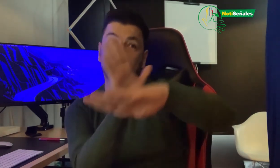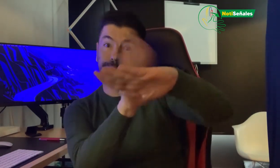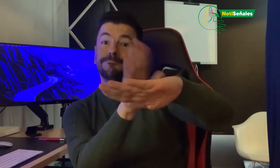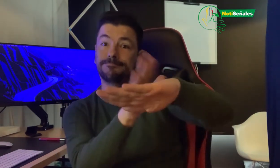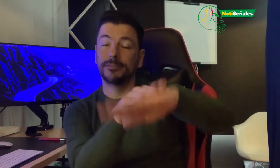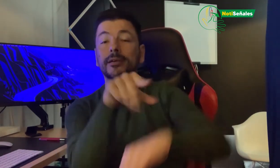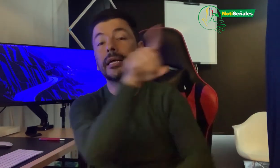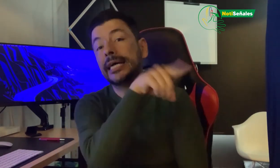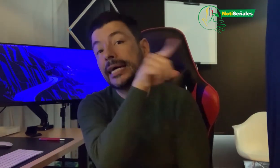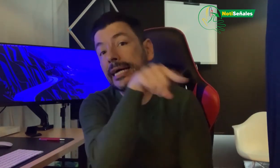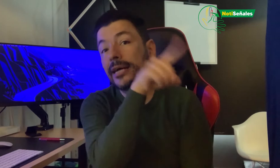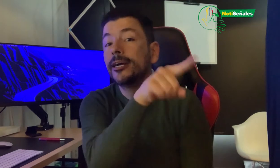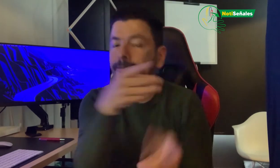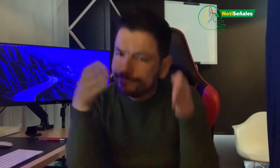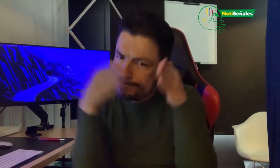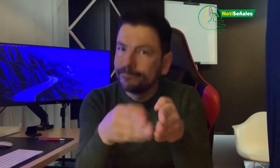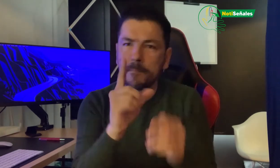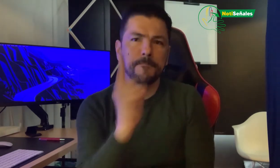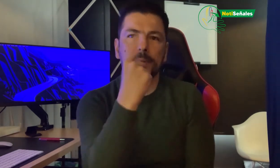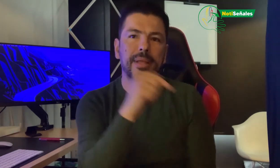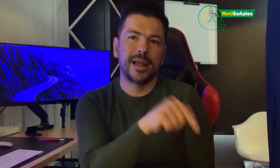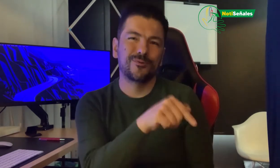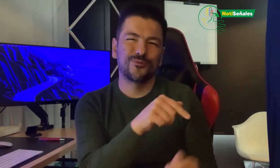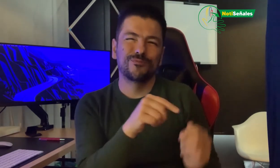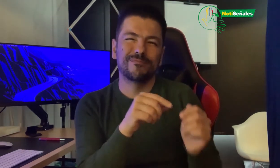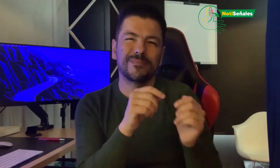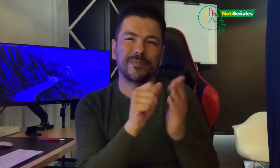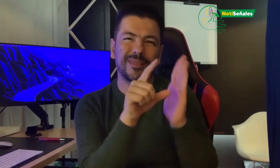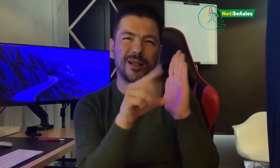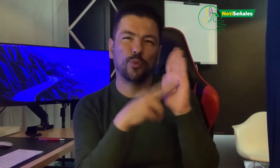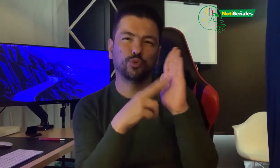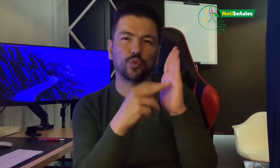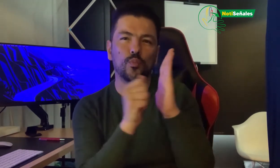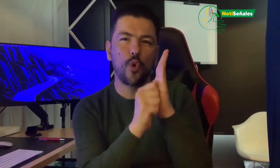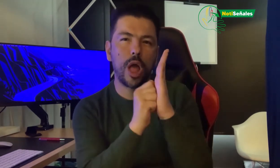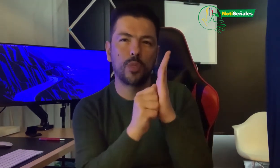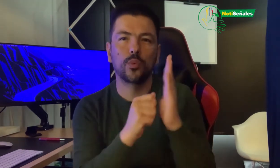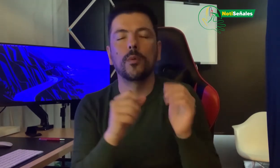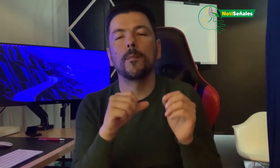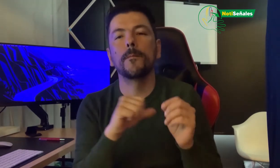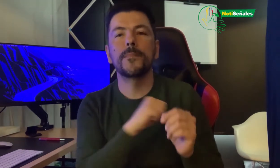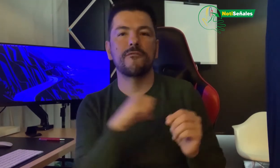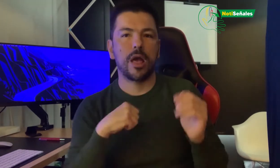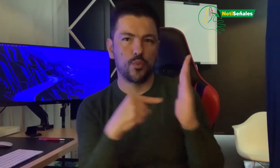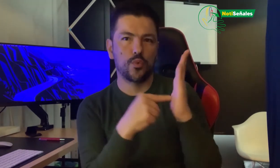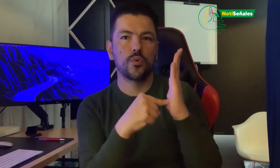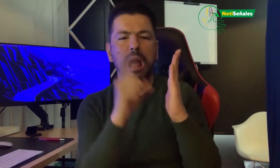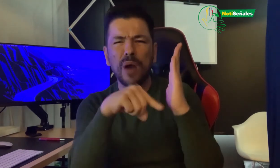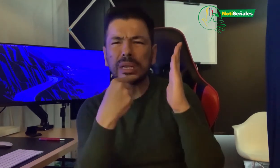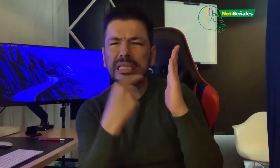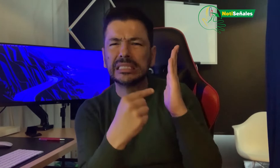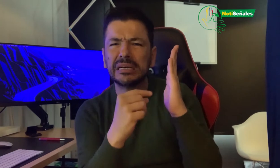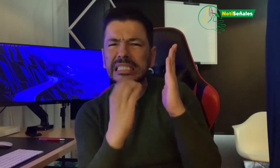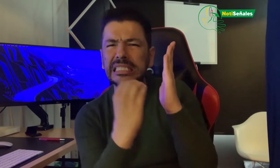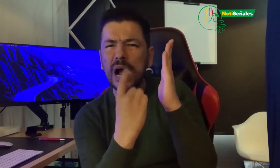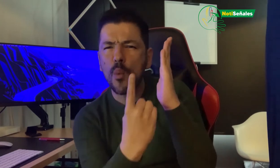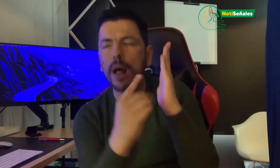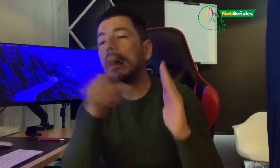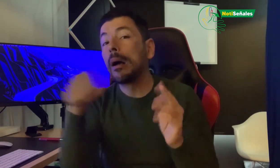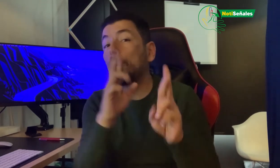que se les hizo, y pues en el borrador de la resolución dice que es C1 y pues bueno, que está en proceso.